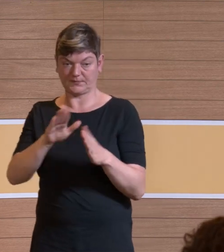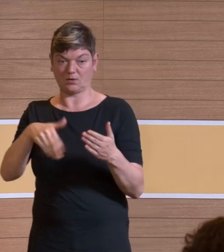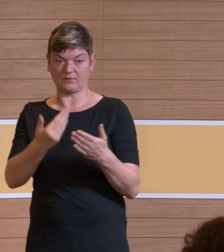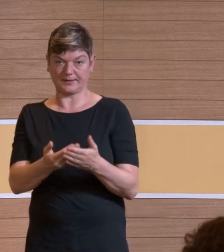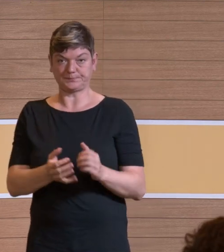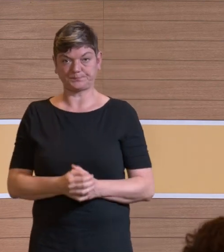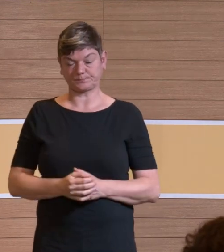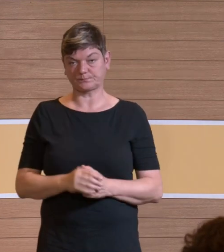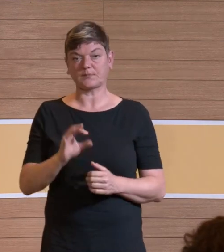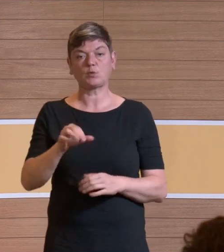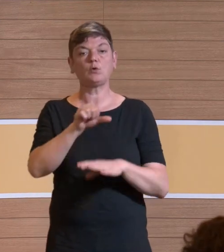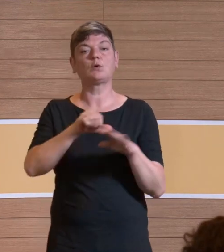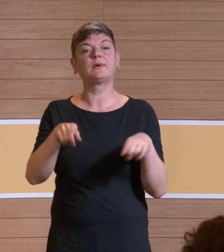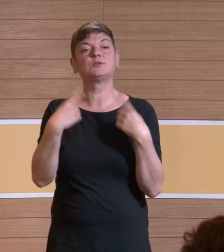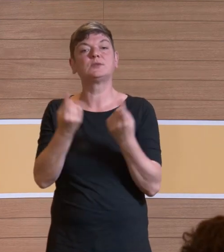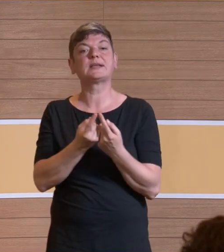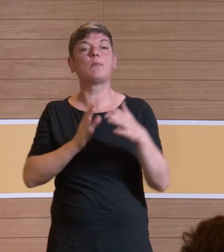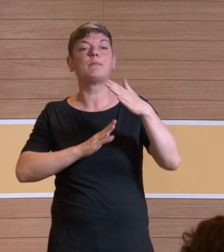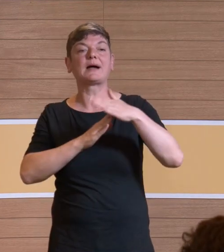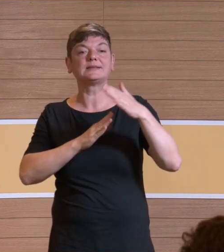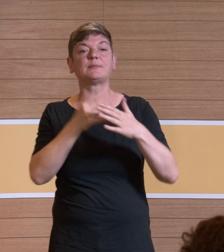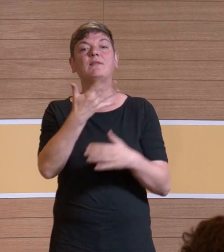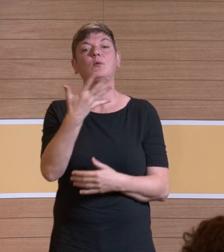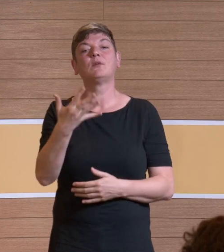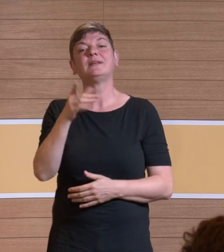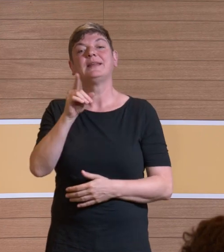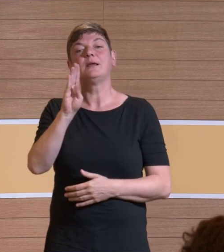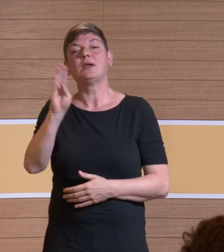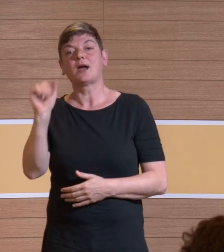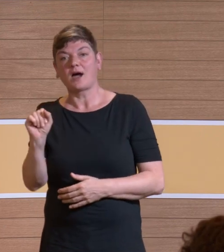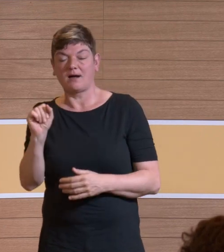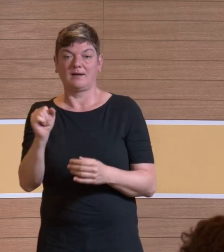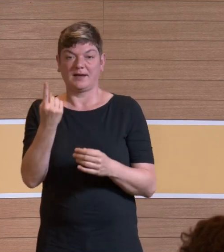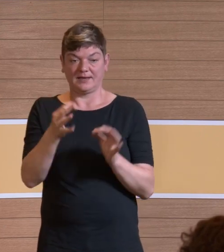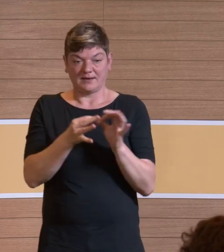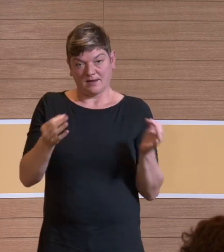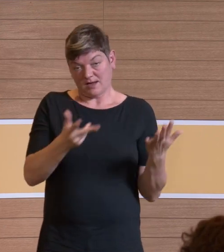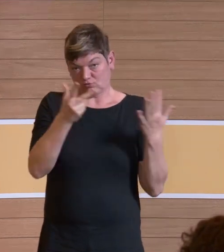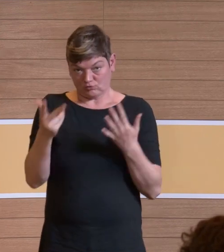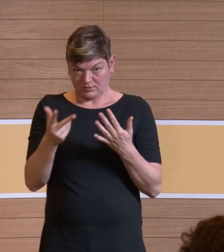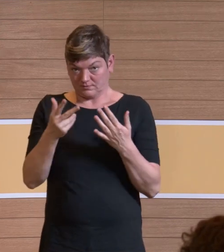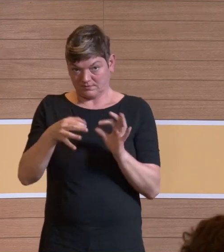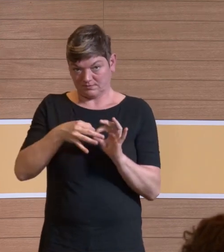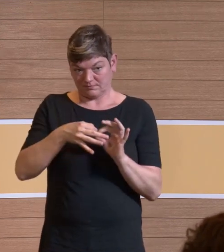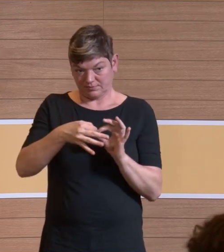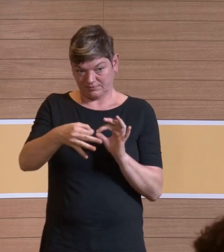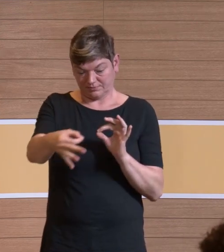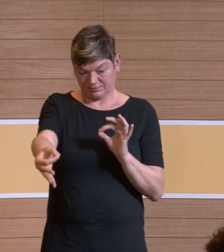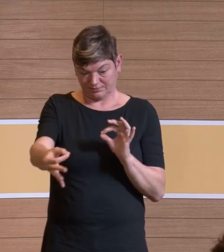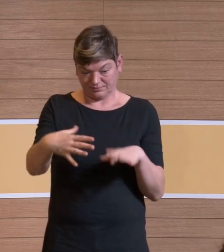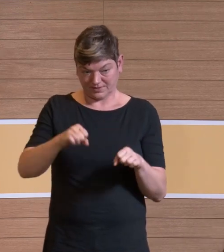heißt, in einem OP-Raum dürfen nicht mehr als 55 dBA am Tag über acht Stunden betrachtet erreicht werden.